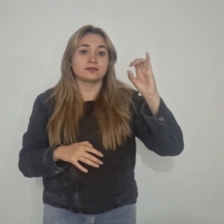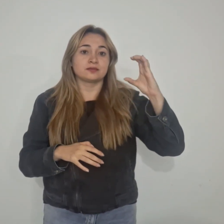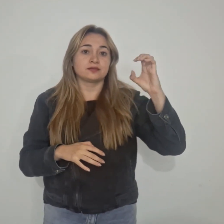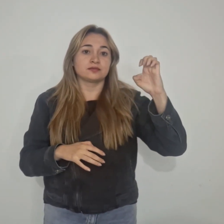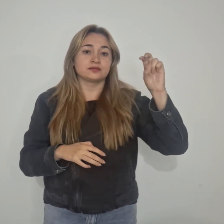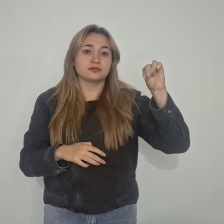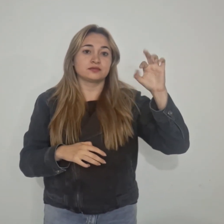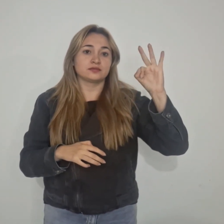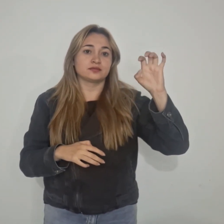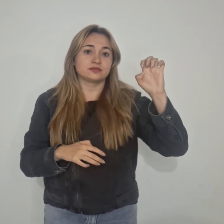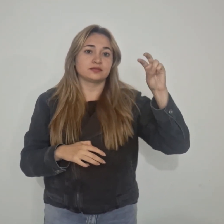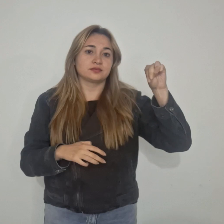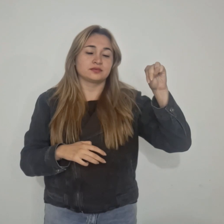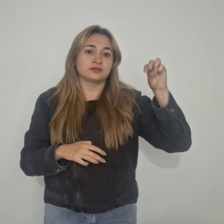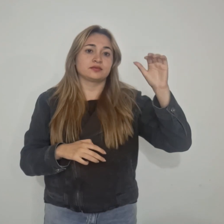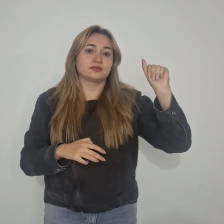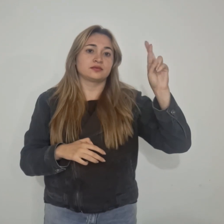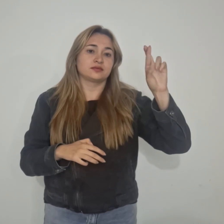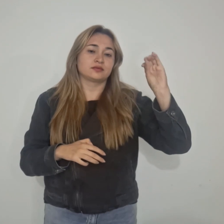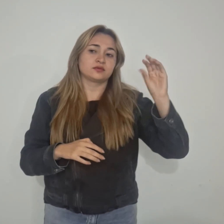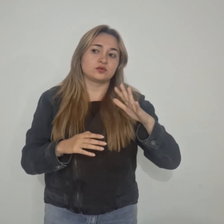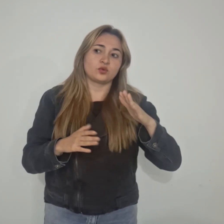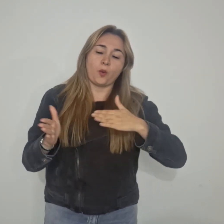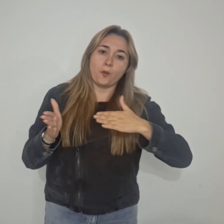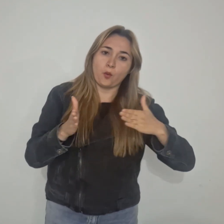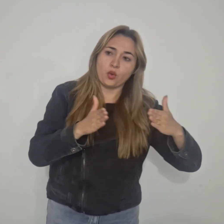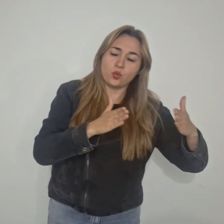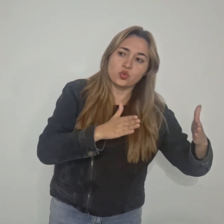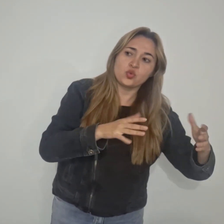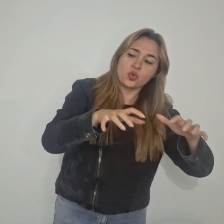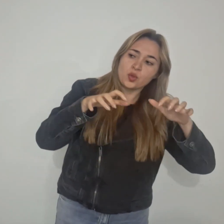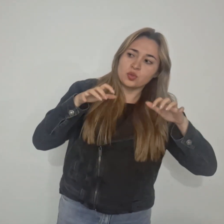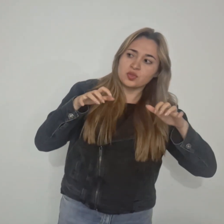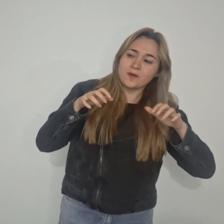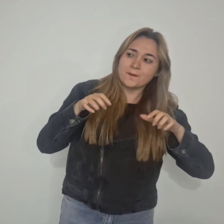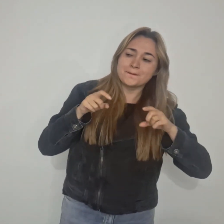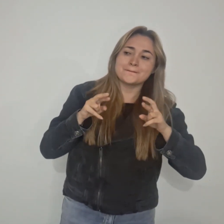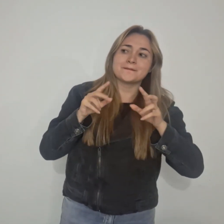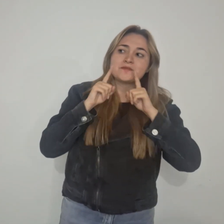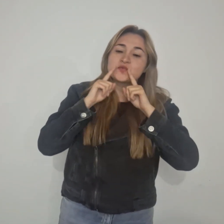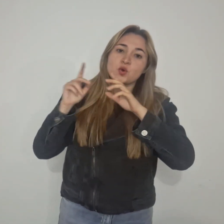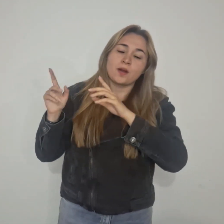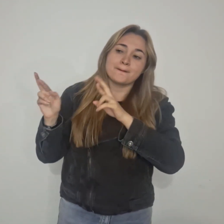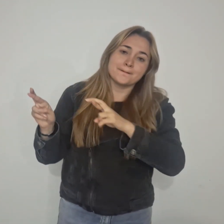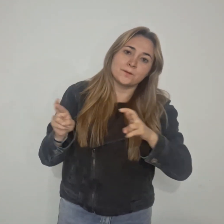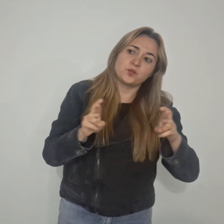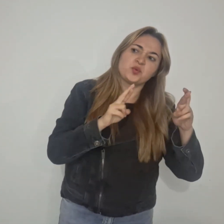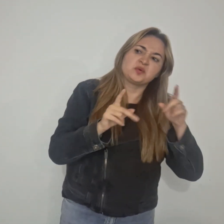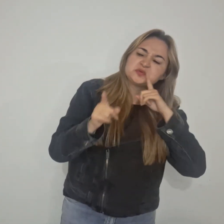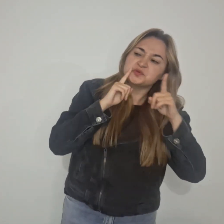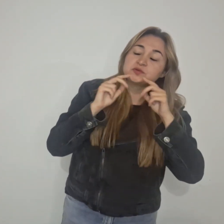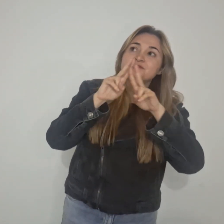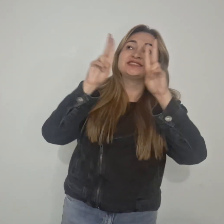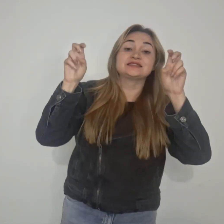Durante el evento, se llevará a cabo un panel abierto de socialización en el que se discutirán temas clave para la